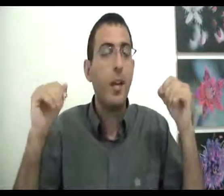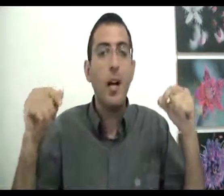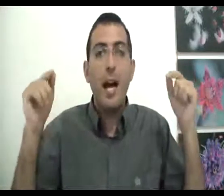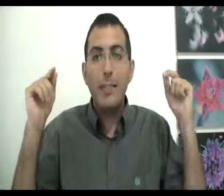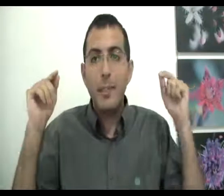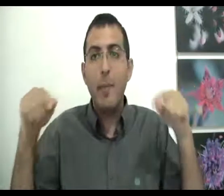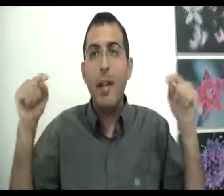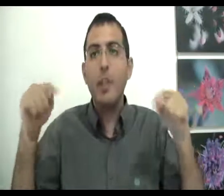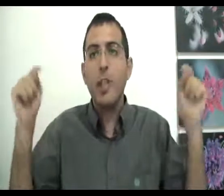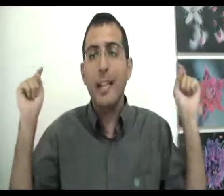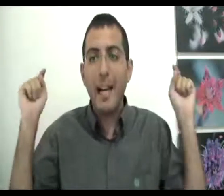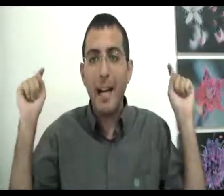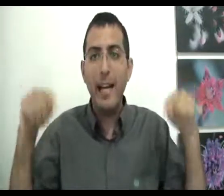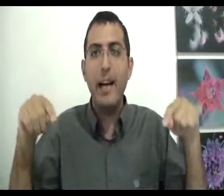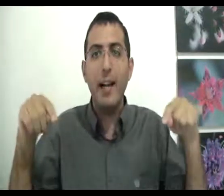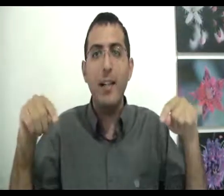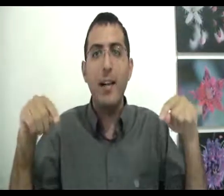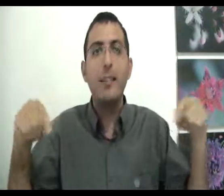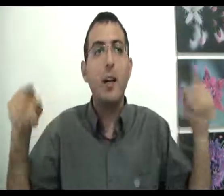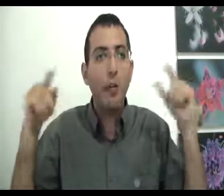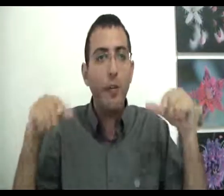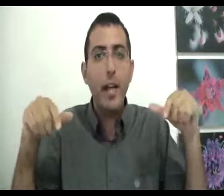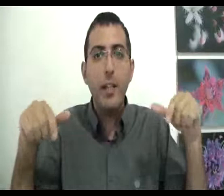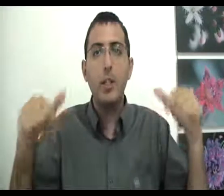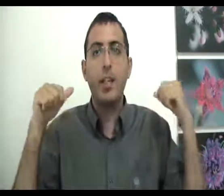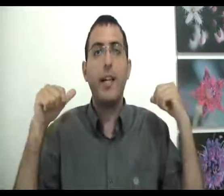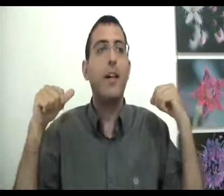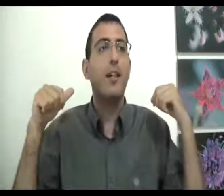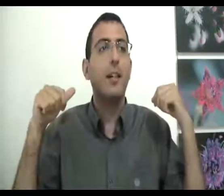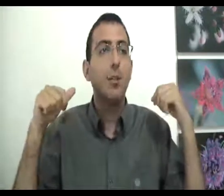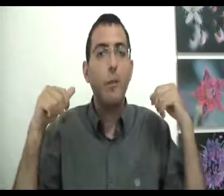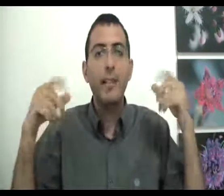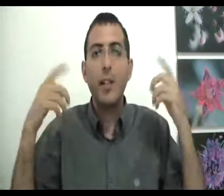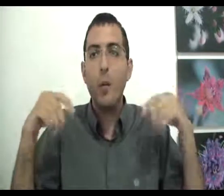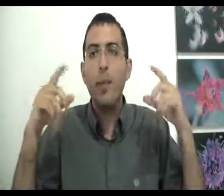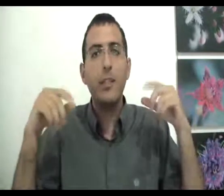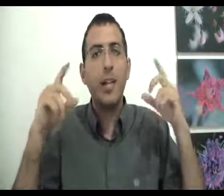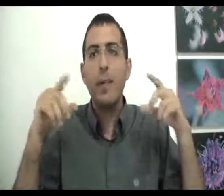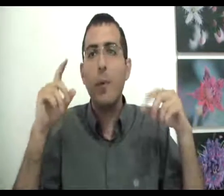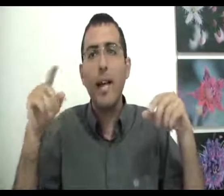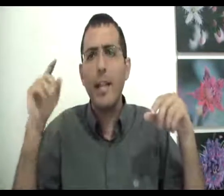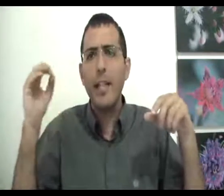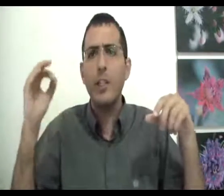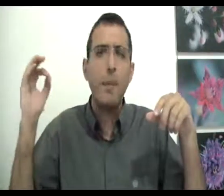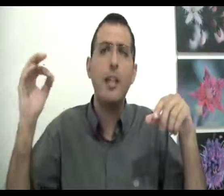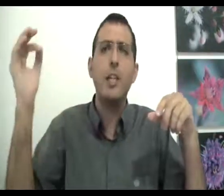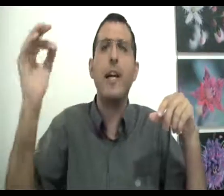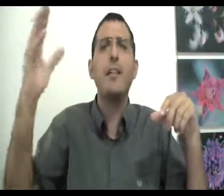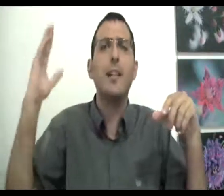אתה מדבר על מה שכרגע אתה חווה שקרה זאת אומרת כשאדם אומר אני נשפה אשר הייתי את